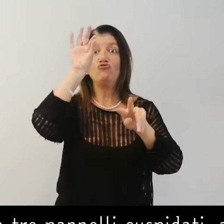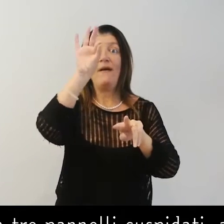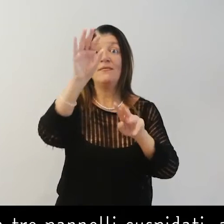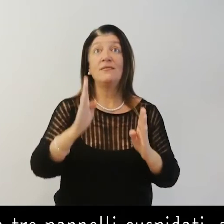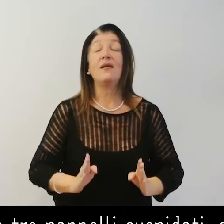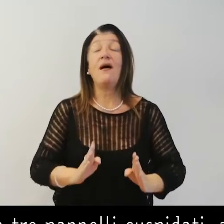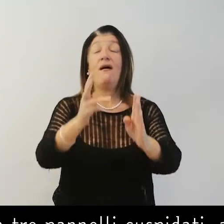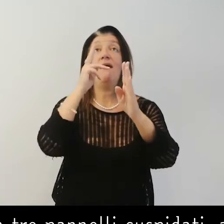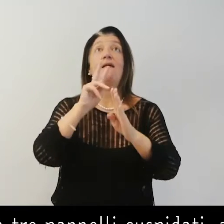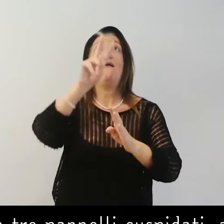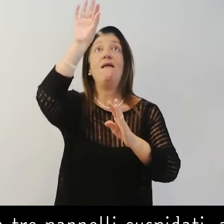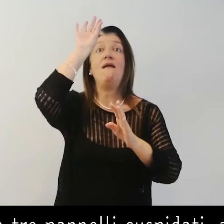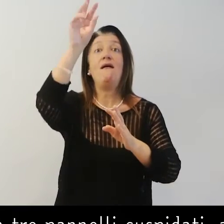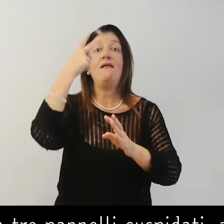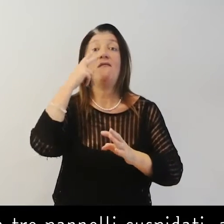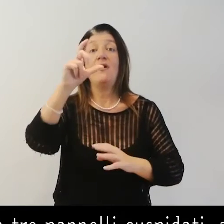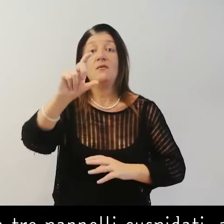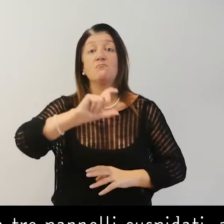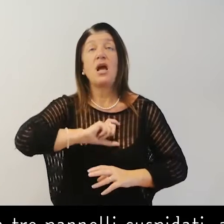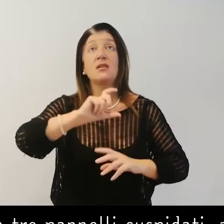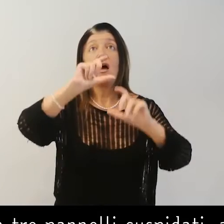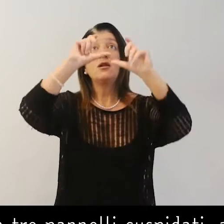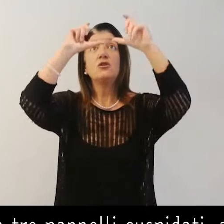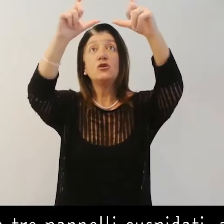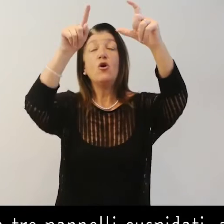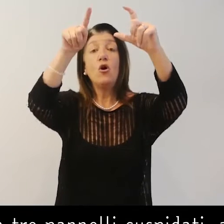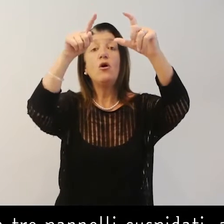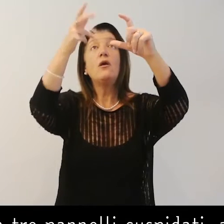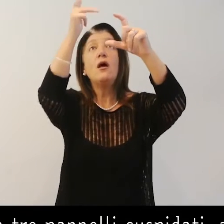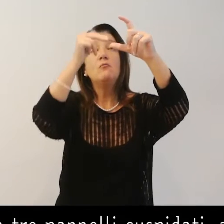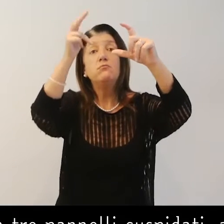Alla sommità di quello centrale vi è un medaglione con la crocefissione.